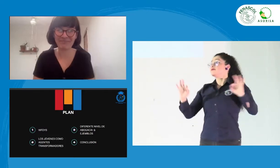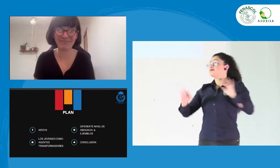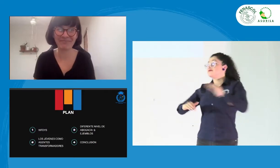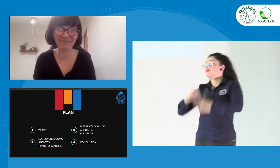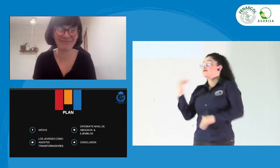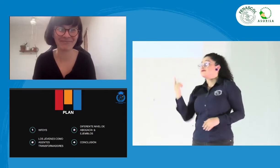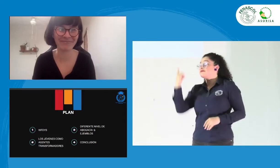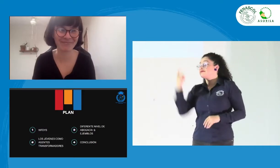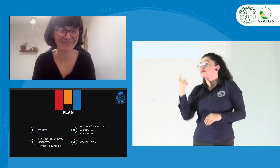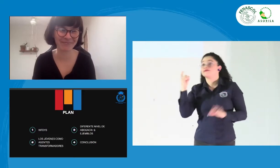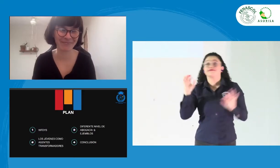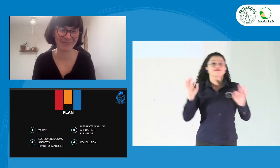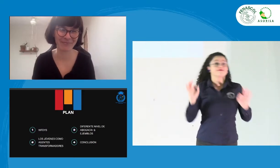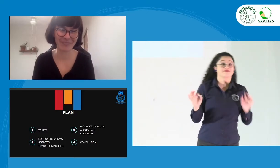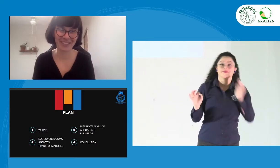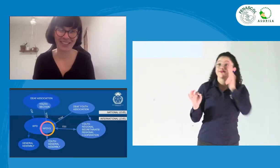que empecemos. Siguiente.